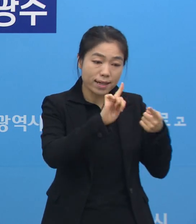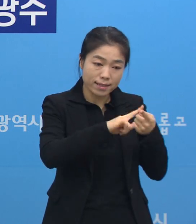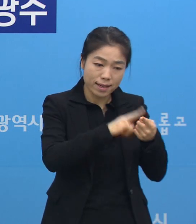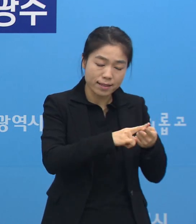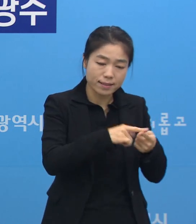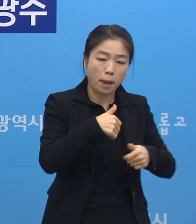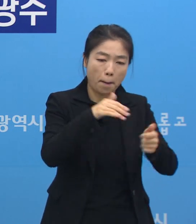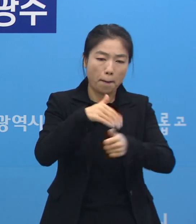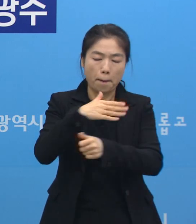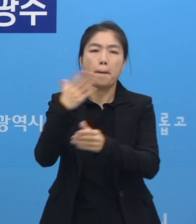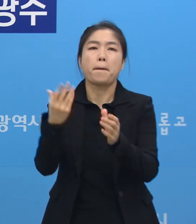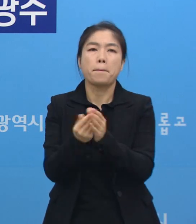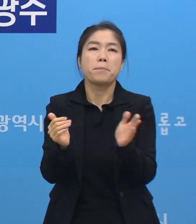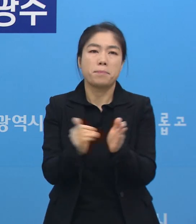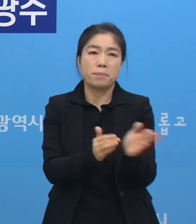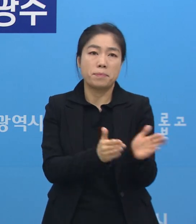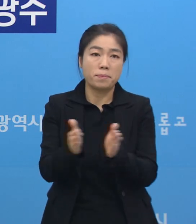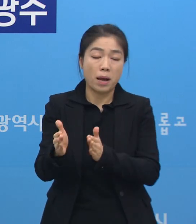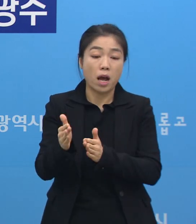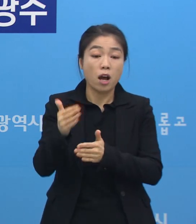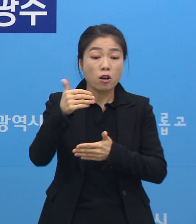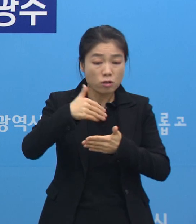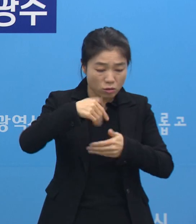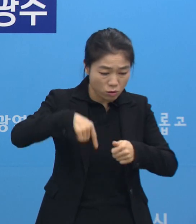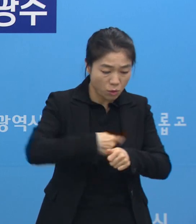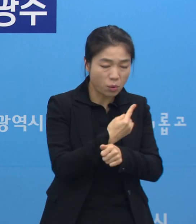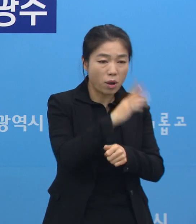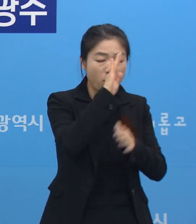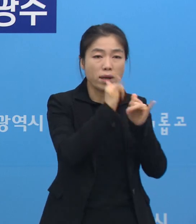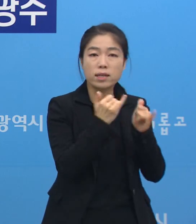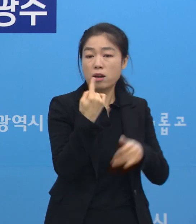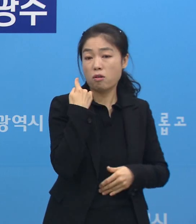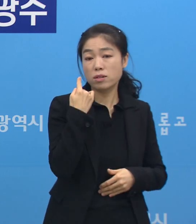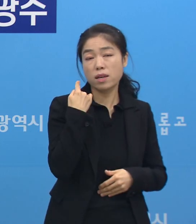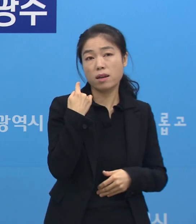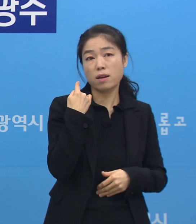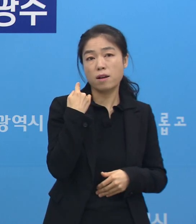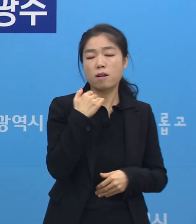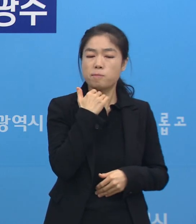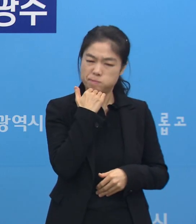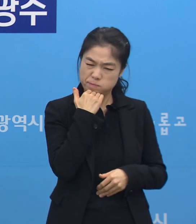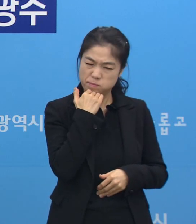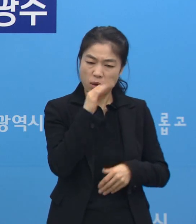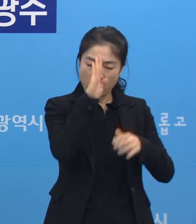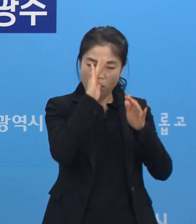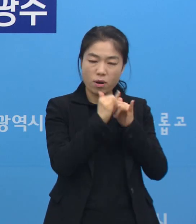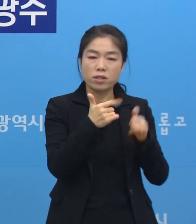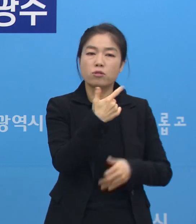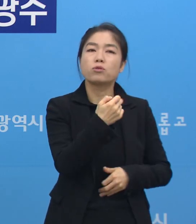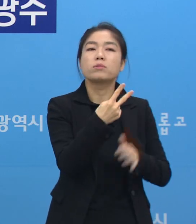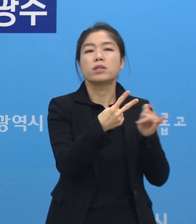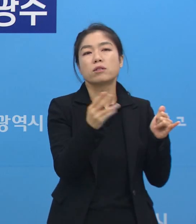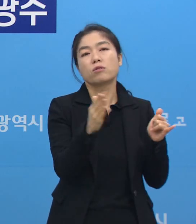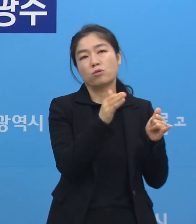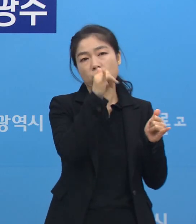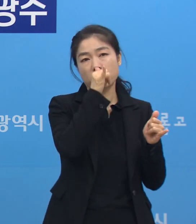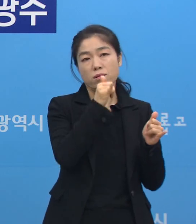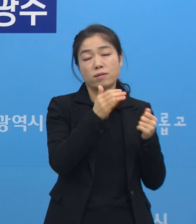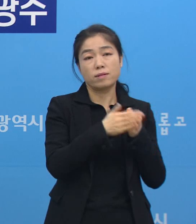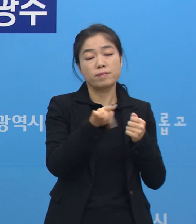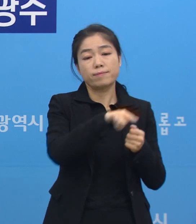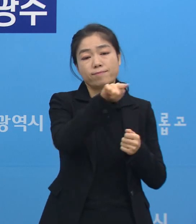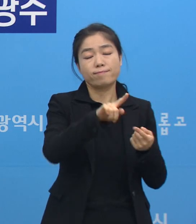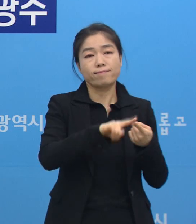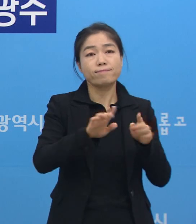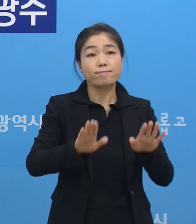나다 보니 요양 환자 이외의 환자들이 어제 대기 중인 환자가 62명 정도 있었습니다. 그